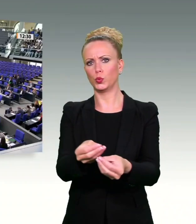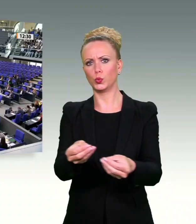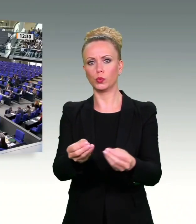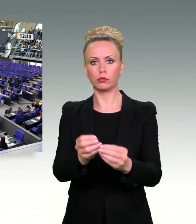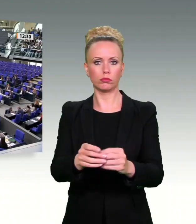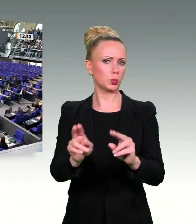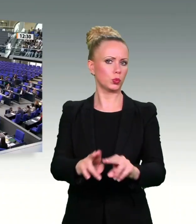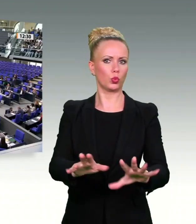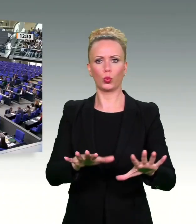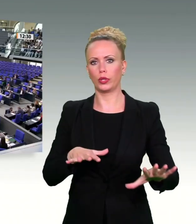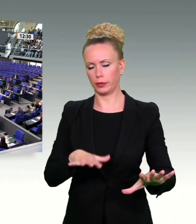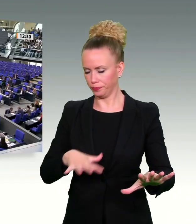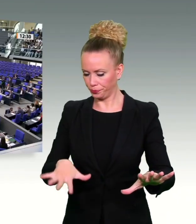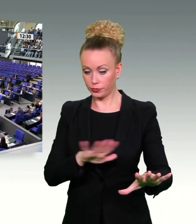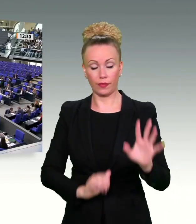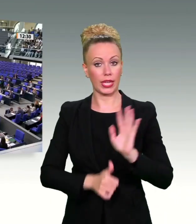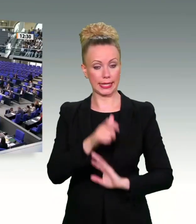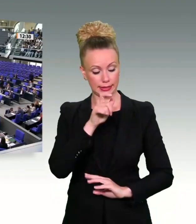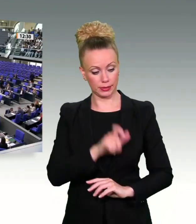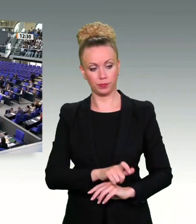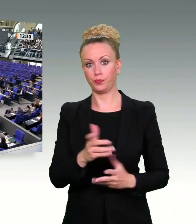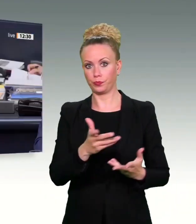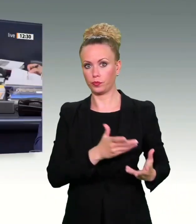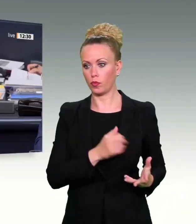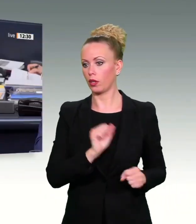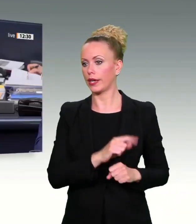dass wir der ersten Rednerin auch folgen können.